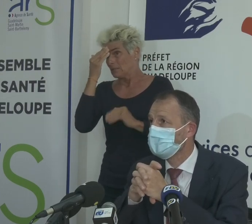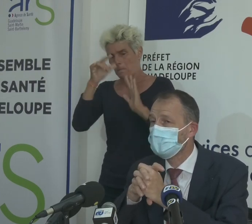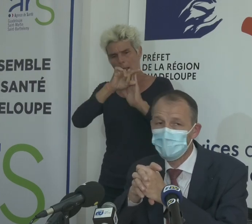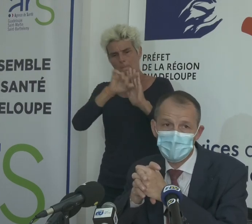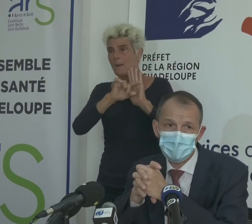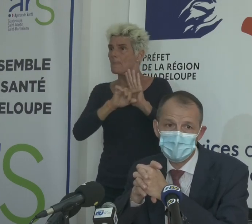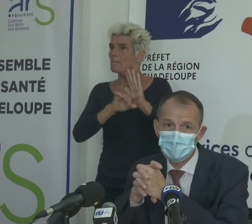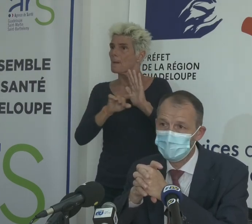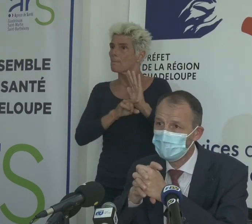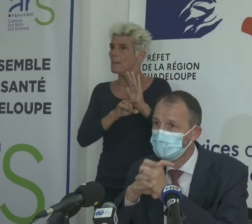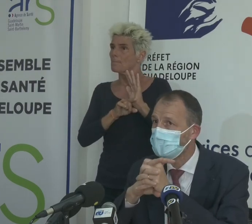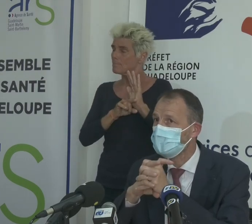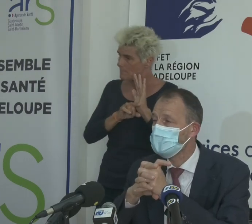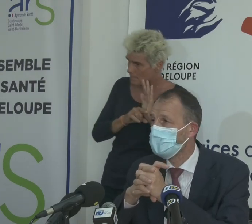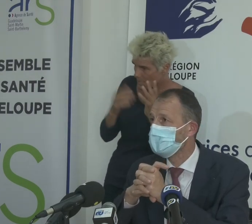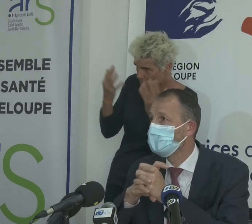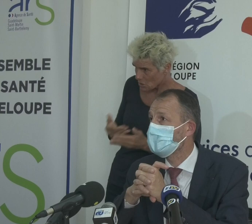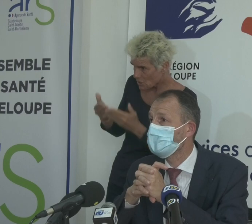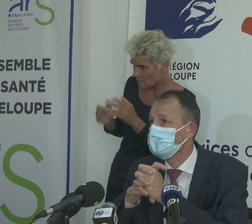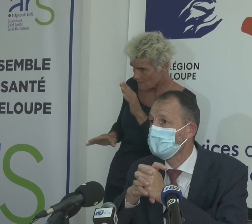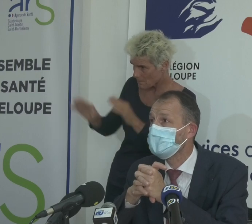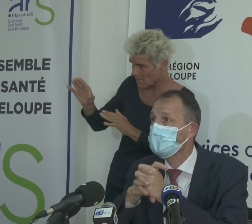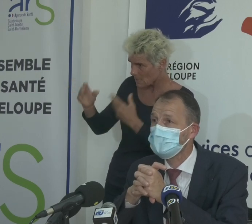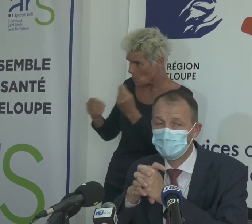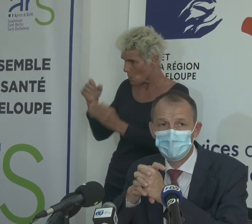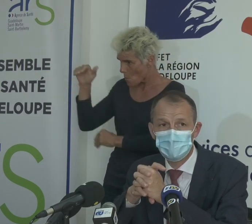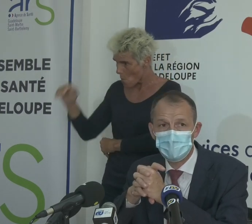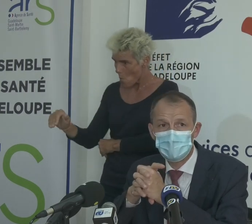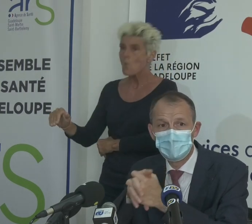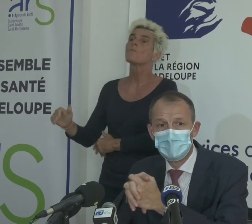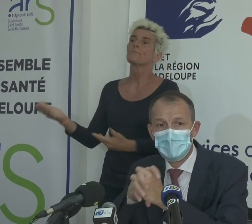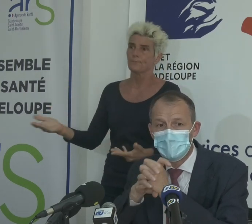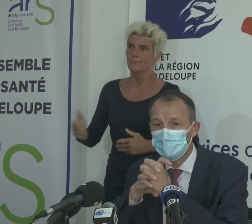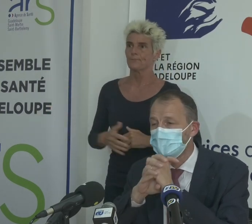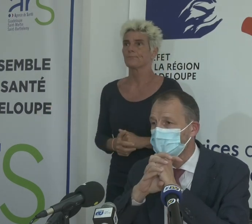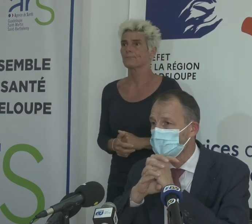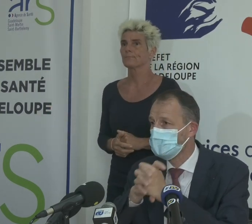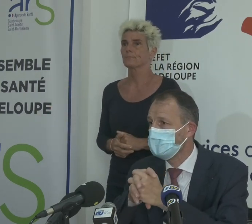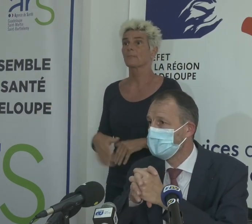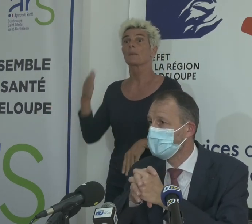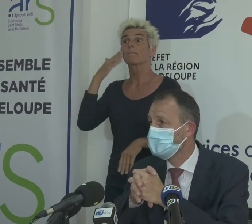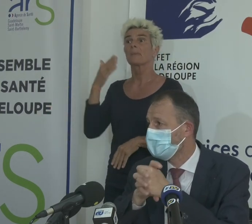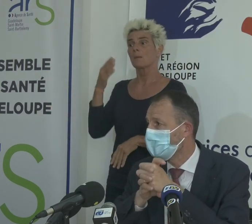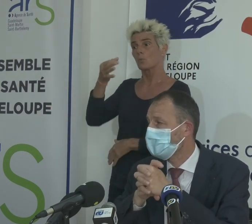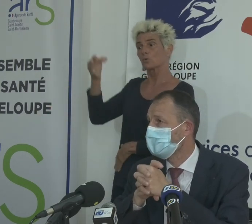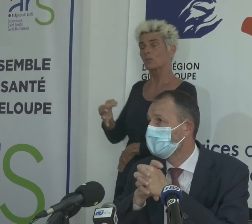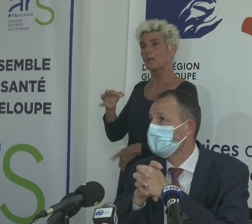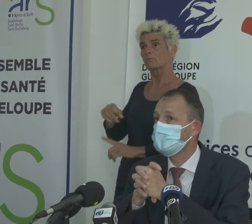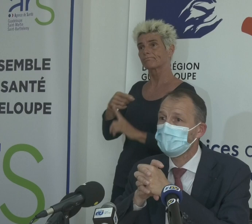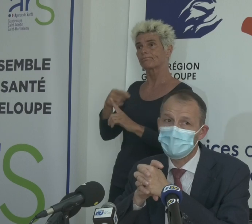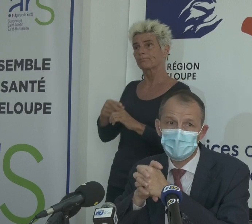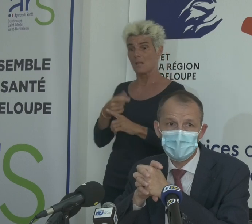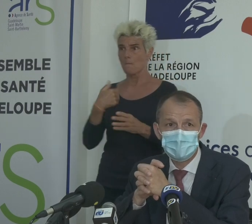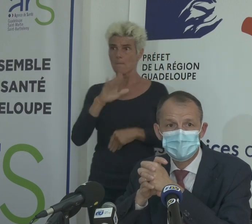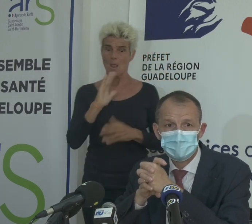que nous avons mises en œuvre vont permettre d'arriver à ce plateau et d'arriver ensuite à une décroissance du nombre de cas. Parce que si le taux de positivité lui est stable, la pression à l